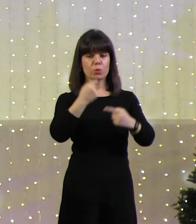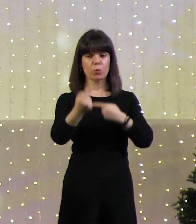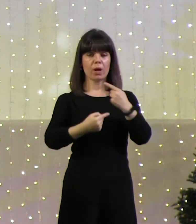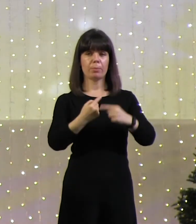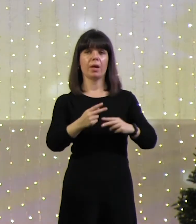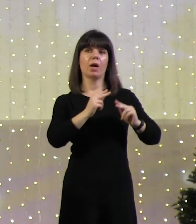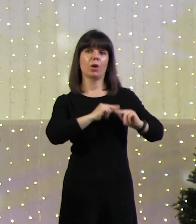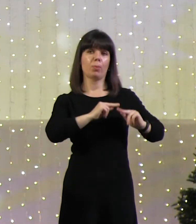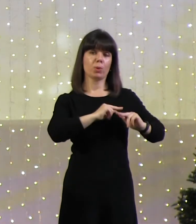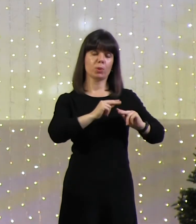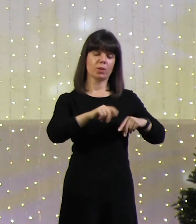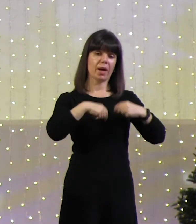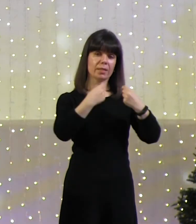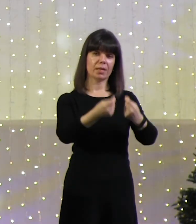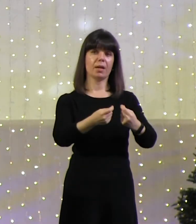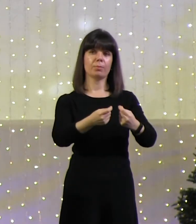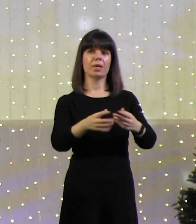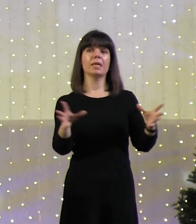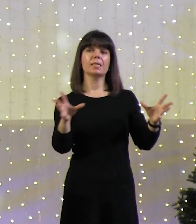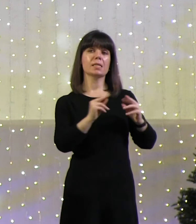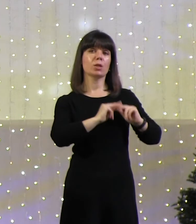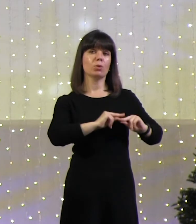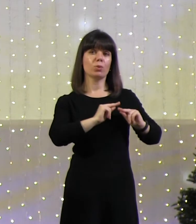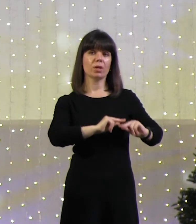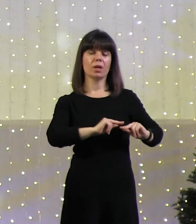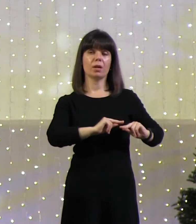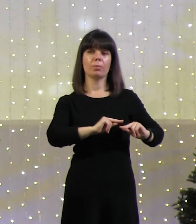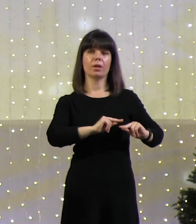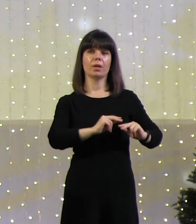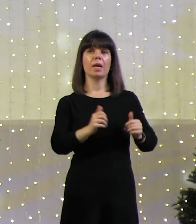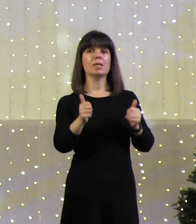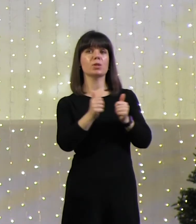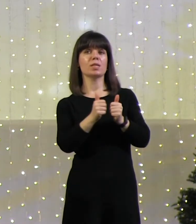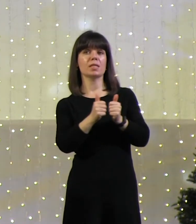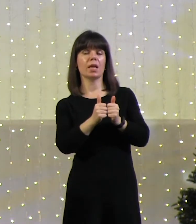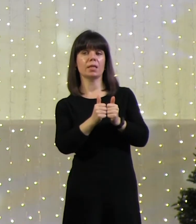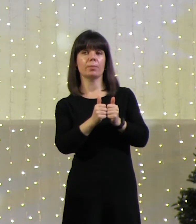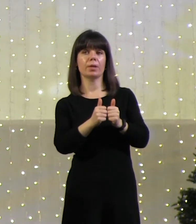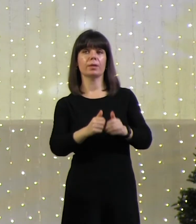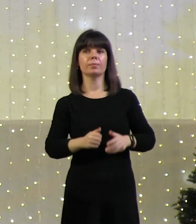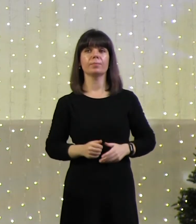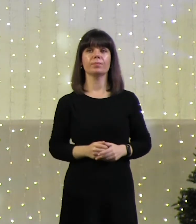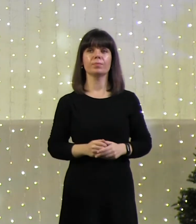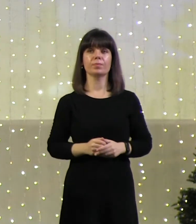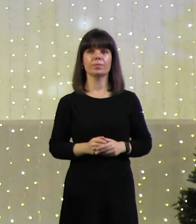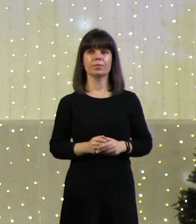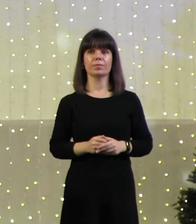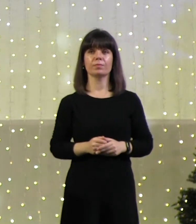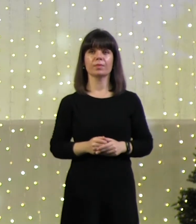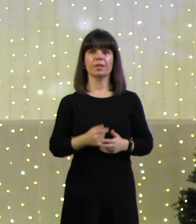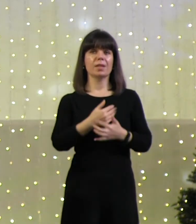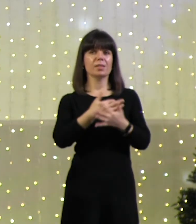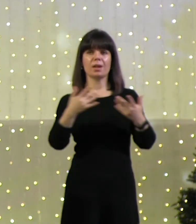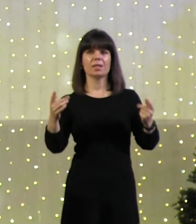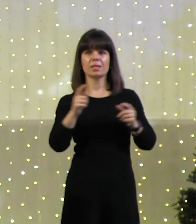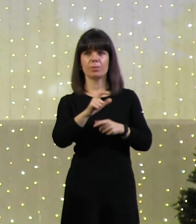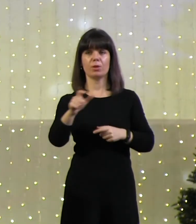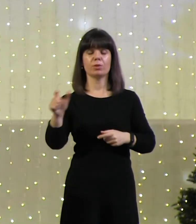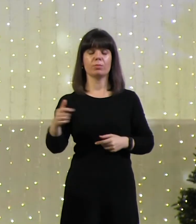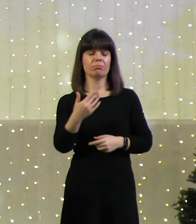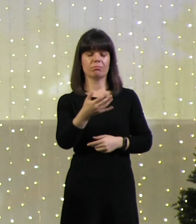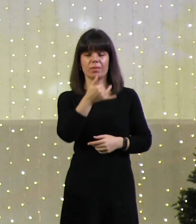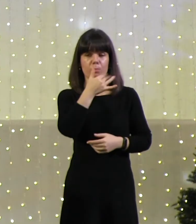с сотрудниками, с соседями, с самыми разными людьми, просто не в